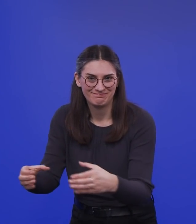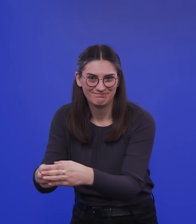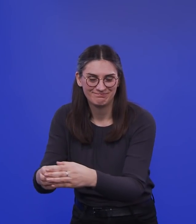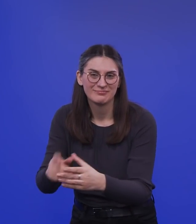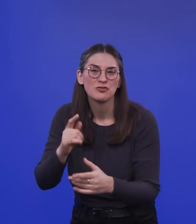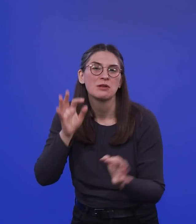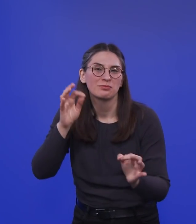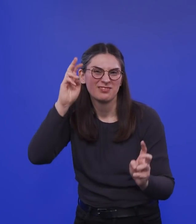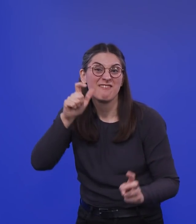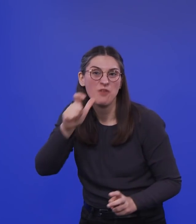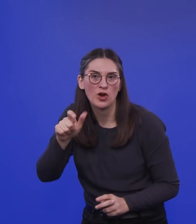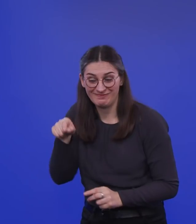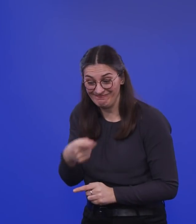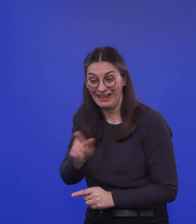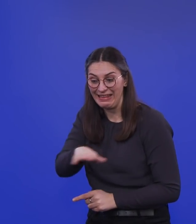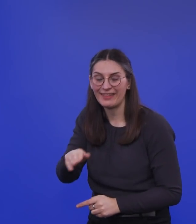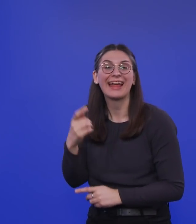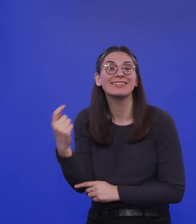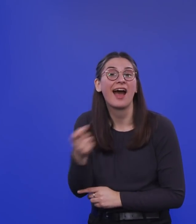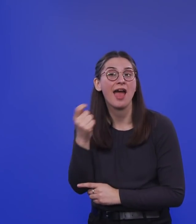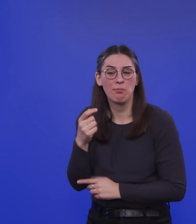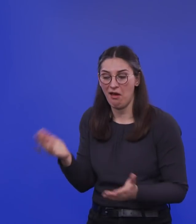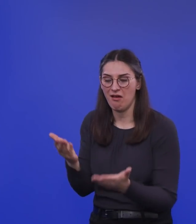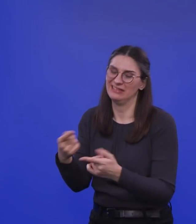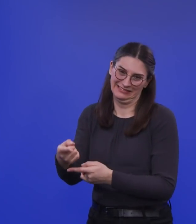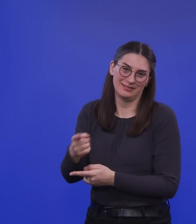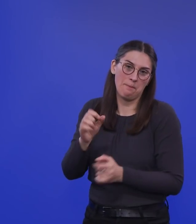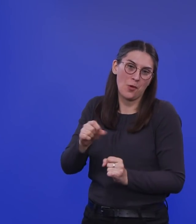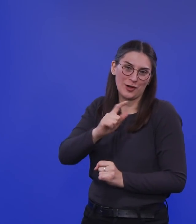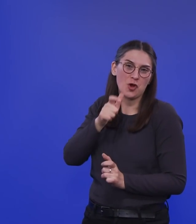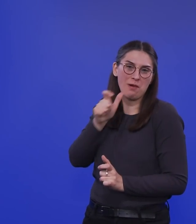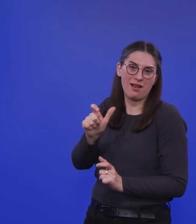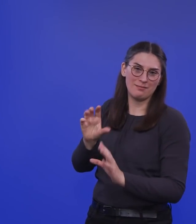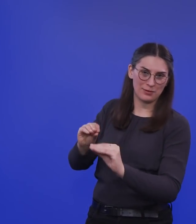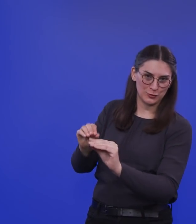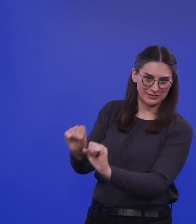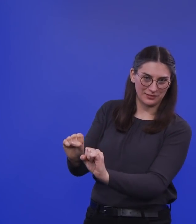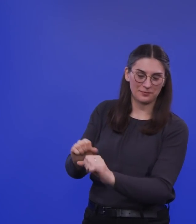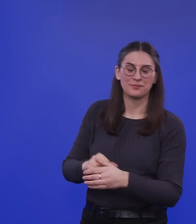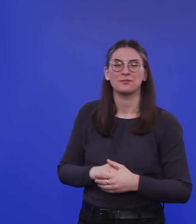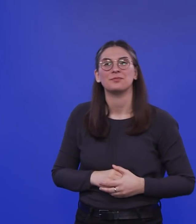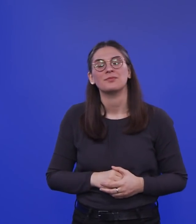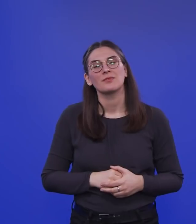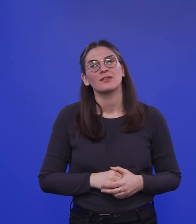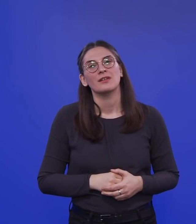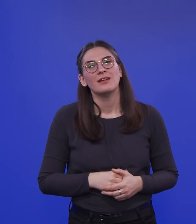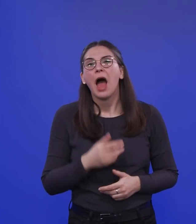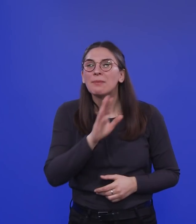des Treibers noch mal wieder zum Einsatz. Aber es ist sicherlich so, dass man Kinder als Infektionsquelle